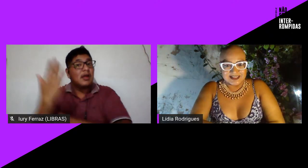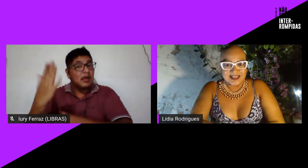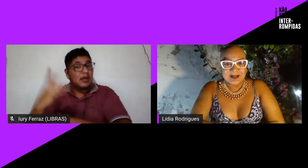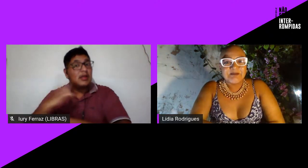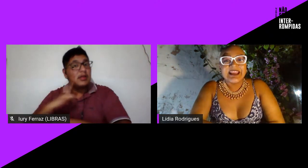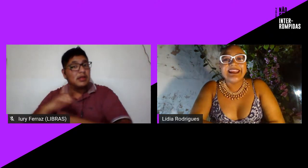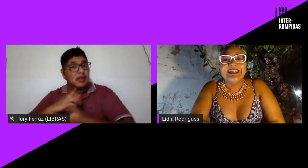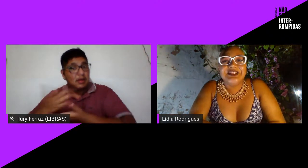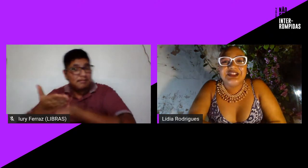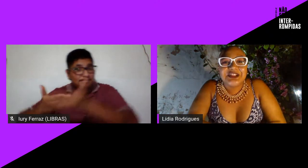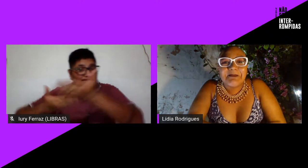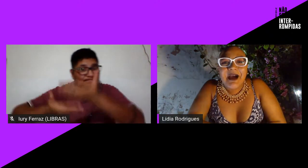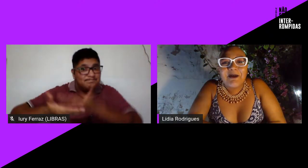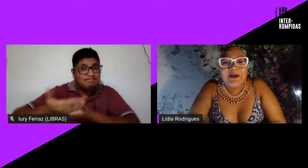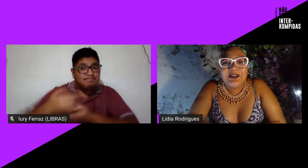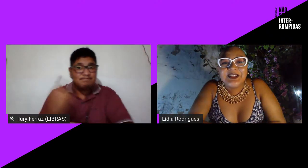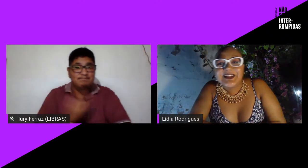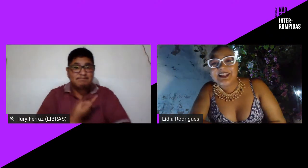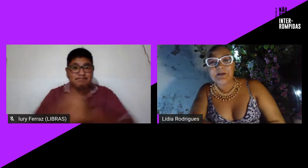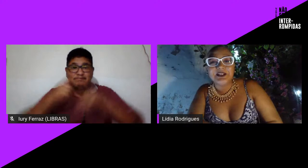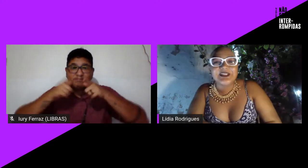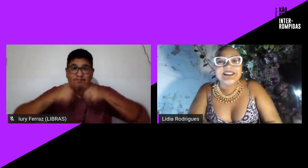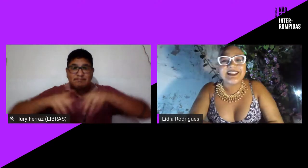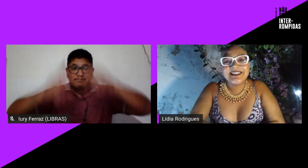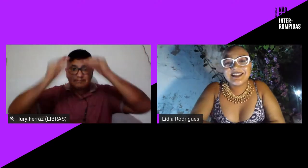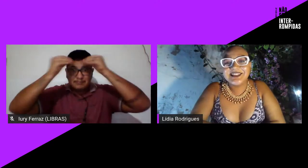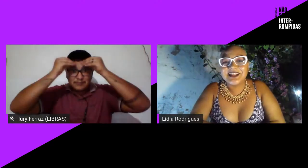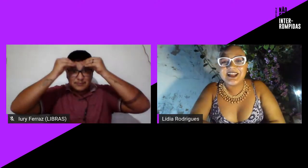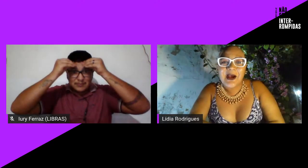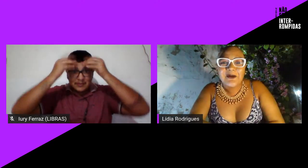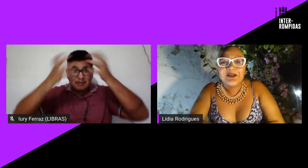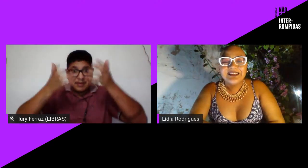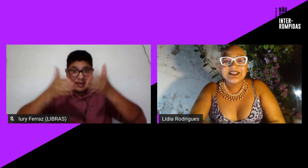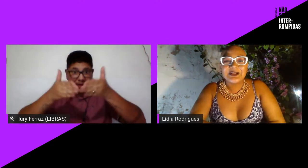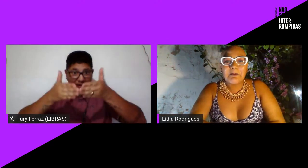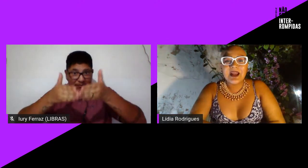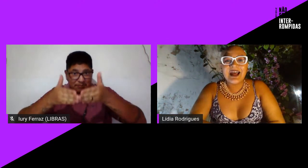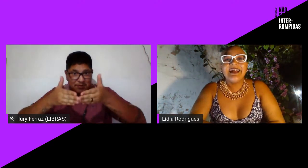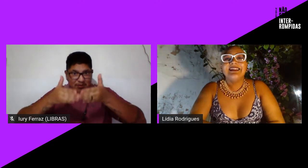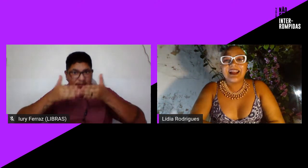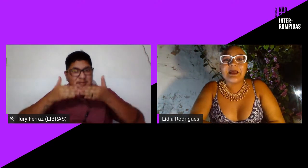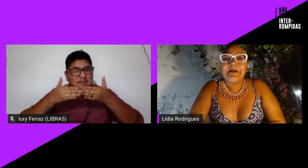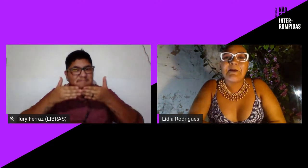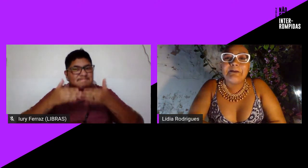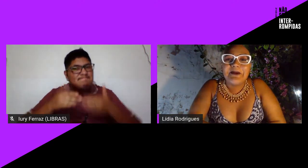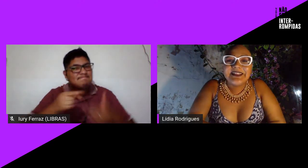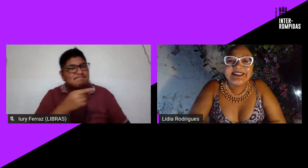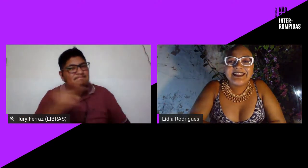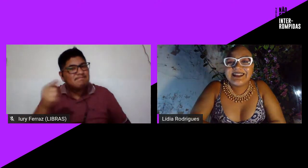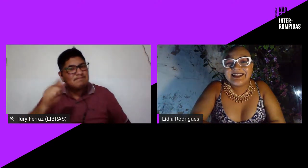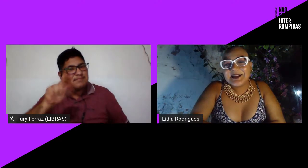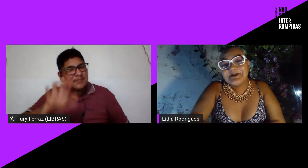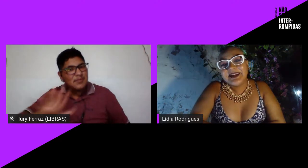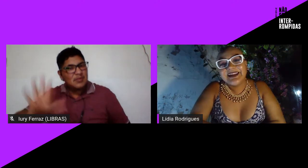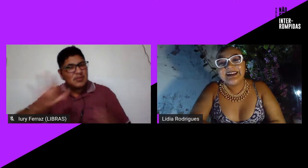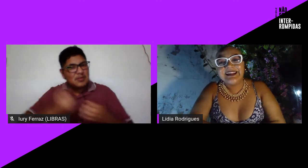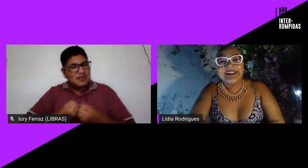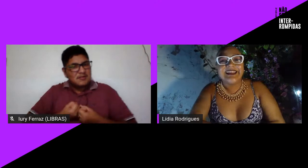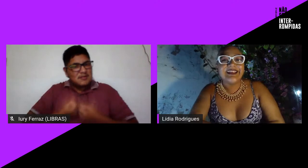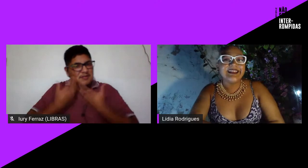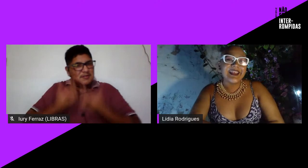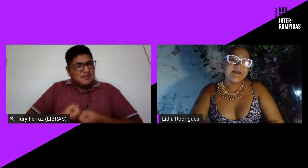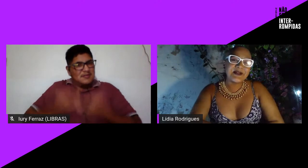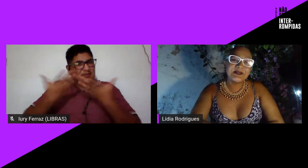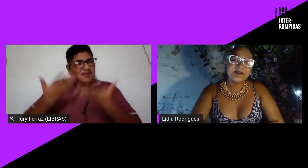linguagens né e antes de chamar a Ot eu queria pedir licença da geral só para declamar uma poesia também